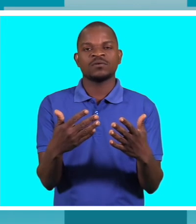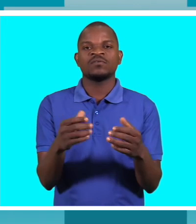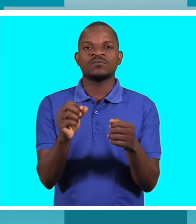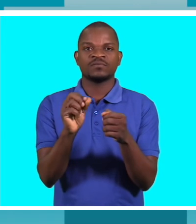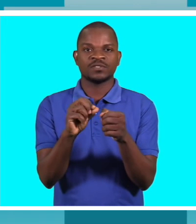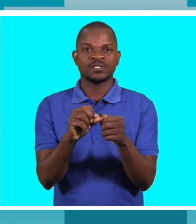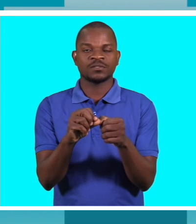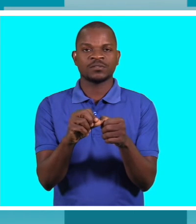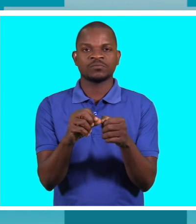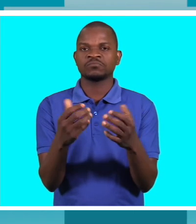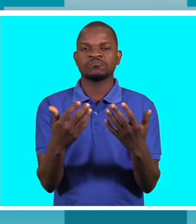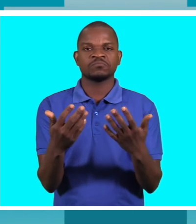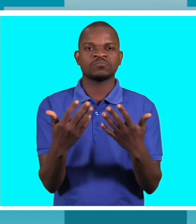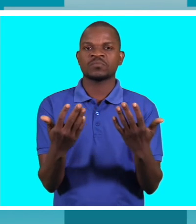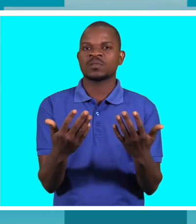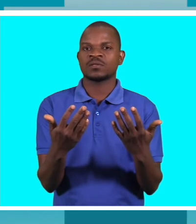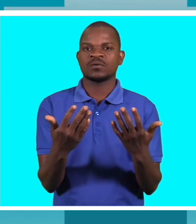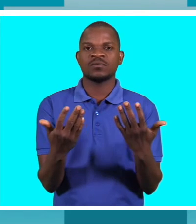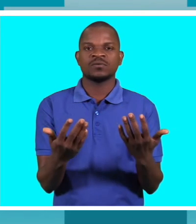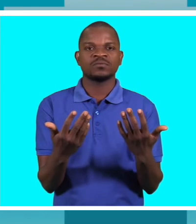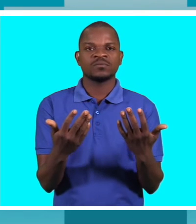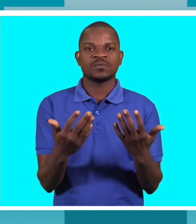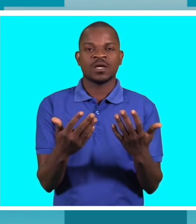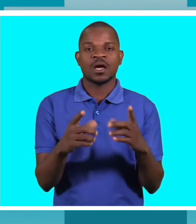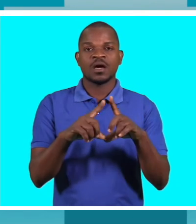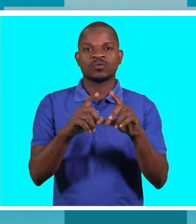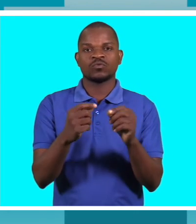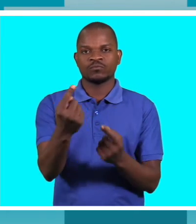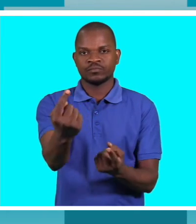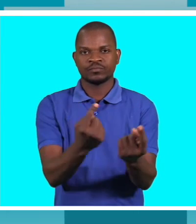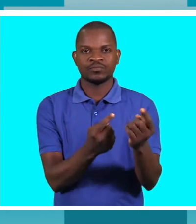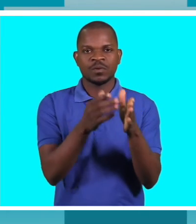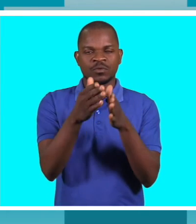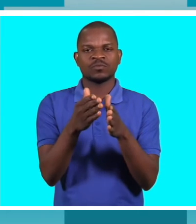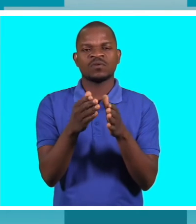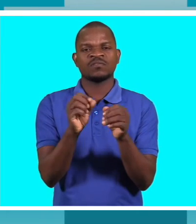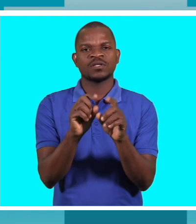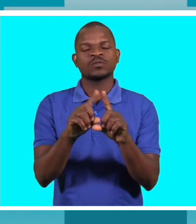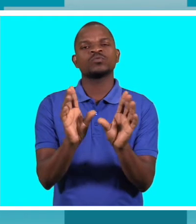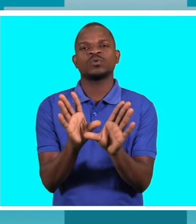fazer com que o atendimento seja mais inclusivo a todos